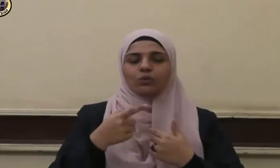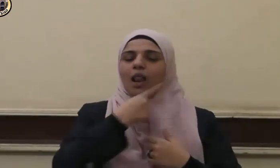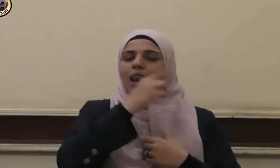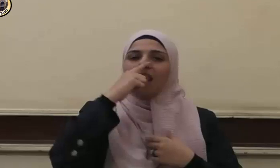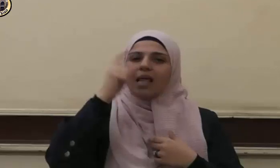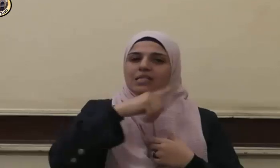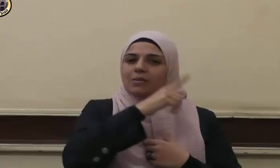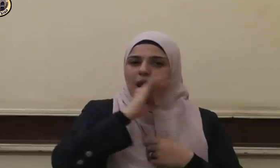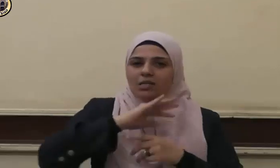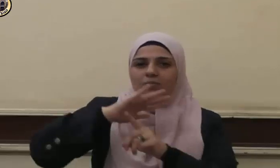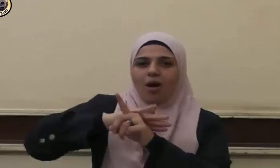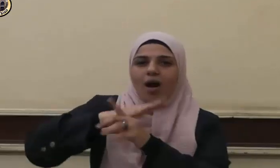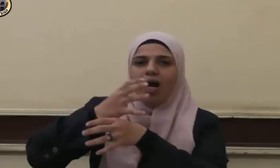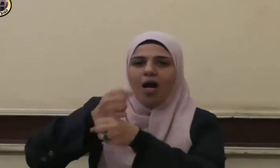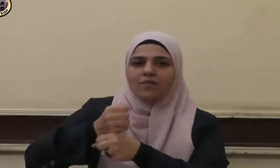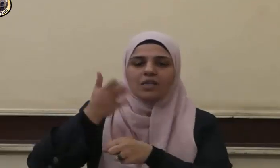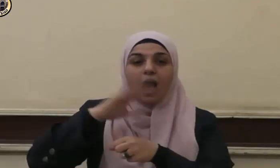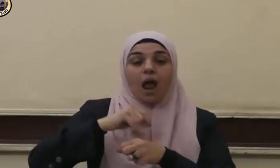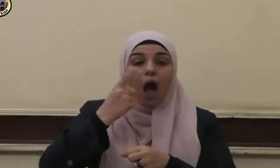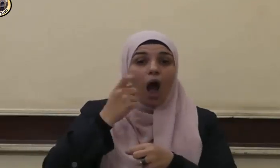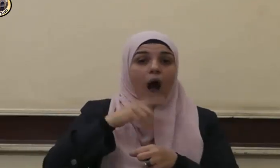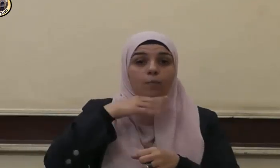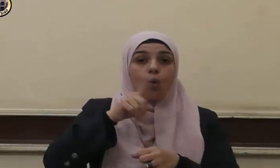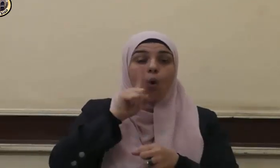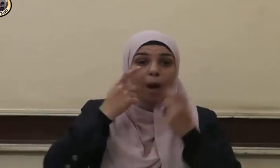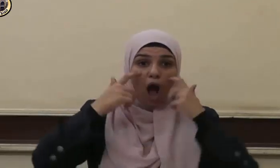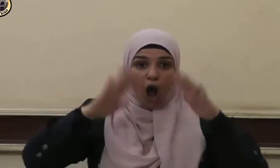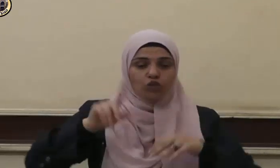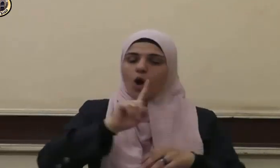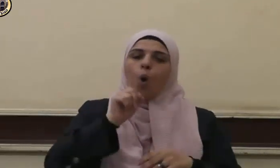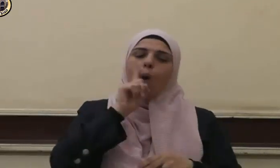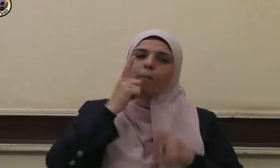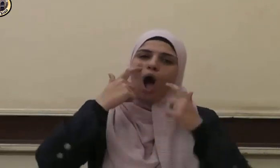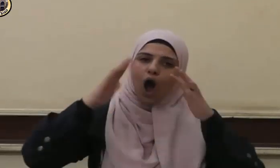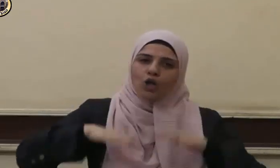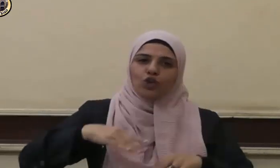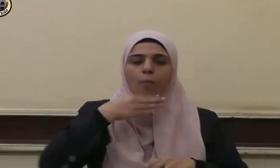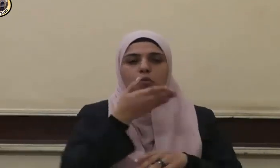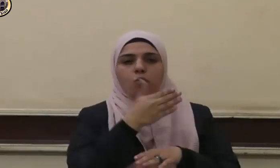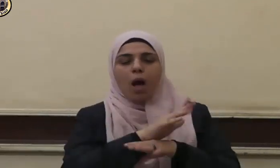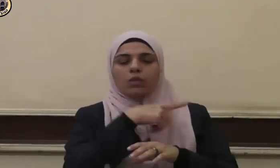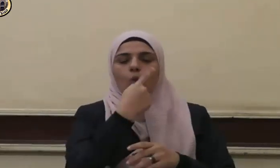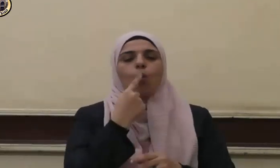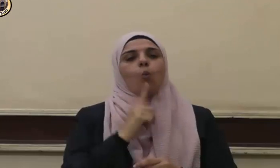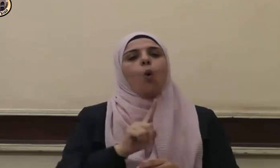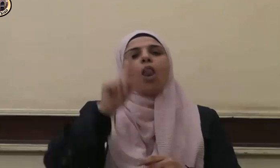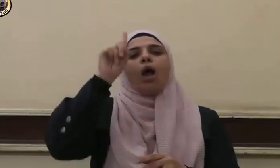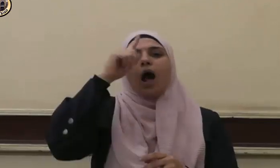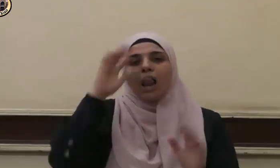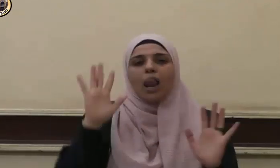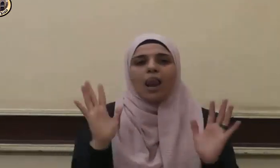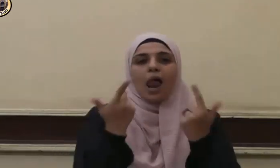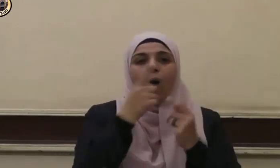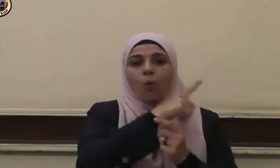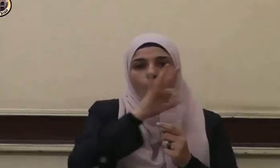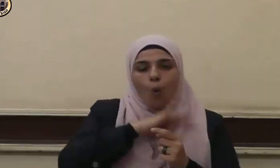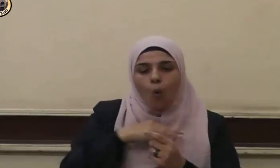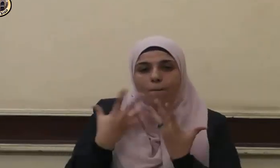أحي والداك قال عندي أمي قال فوالله لو ألنت